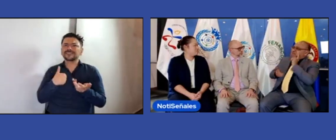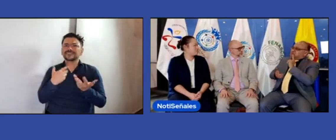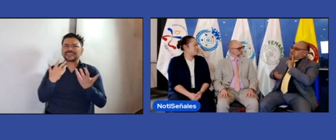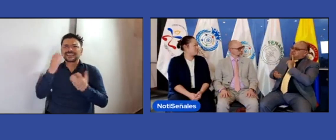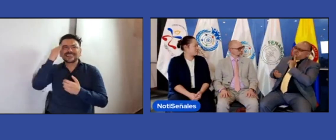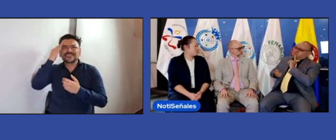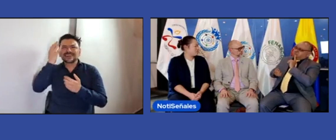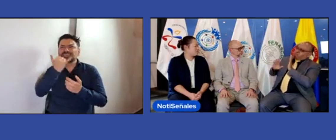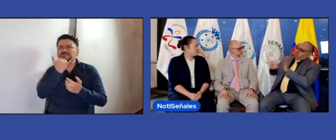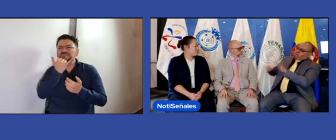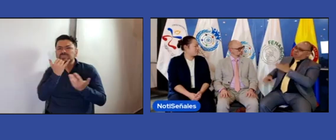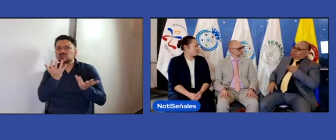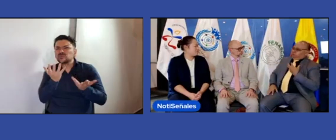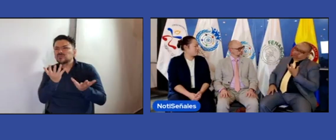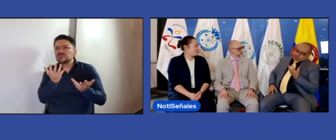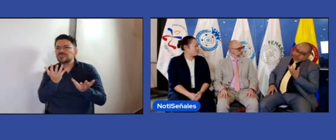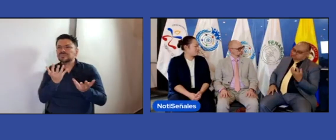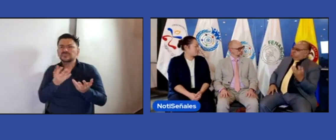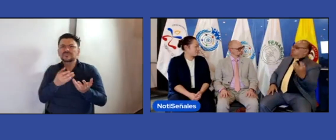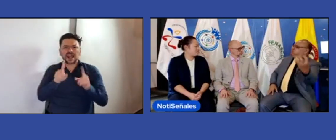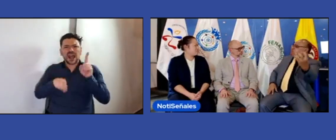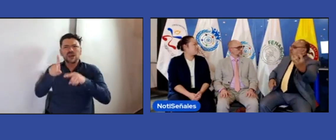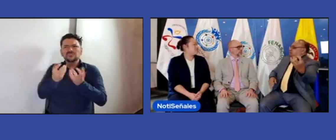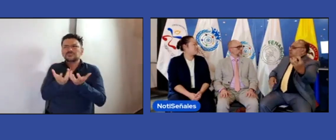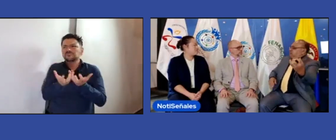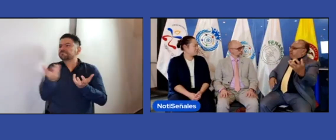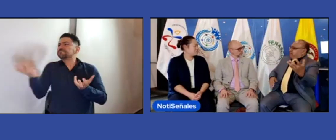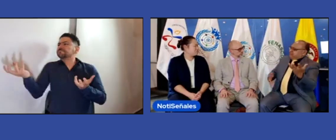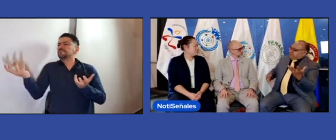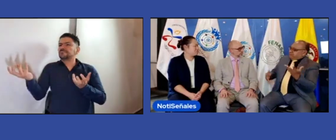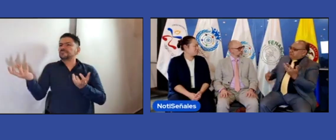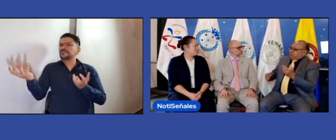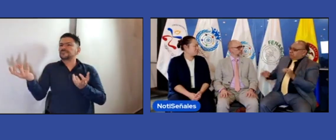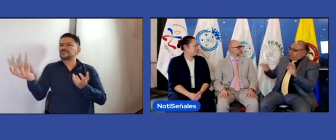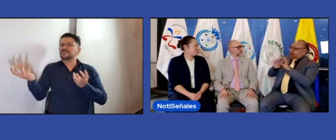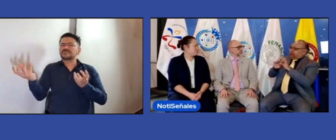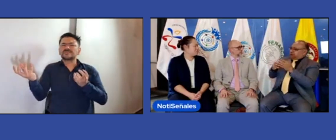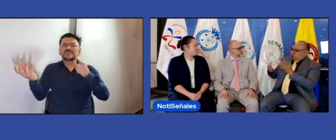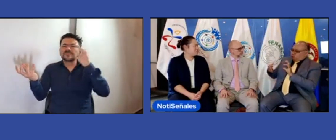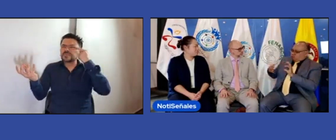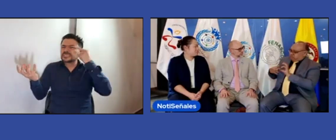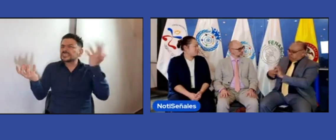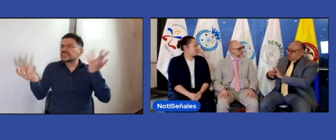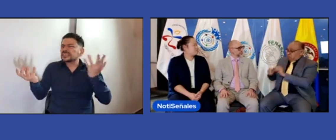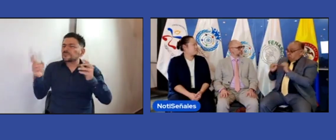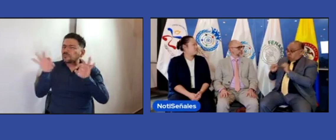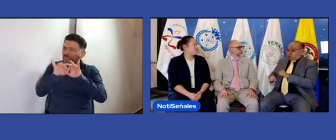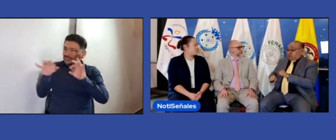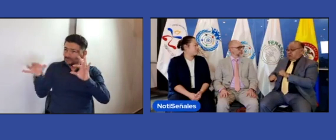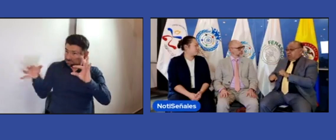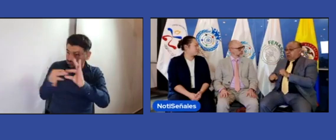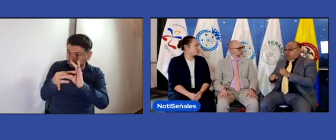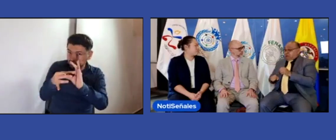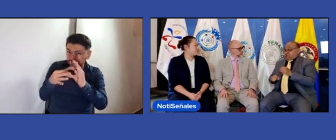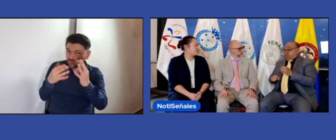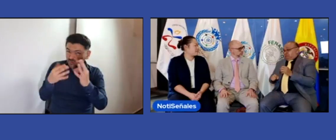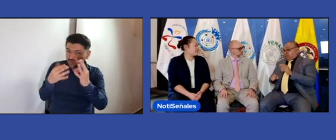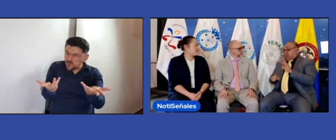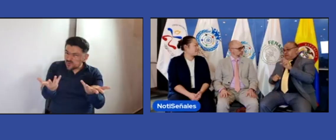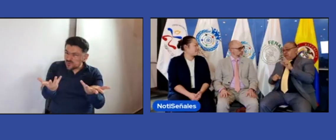que dicen no, es que no hay muchas expectativas en el movimiento asociativo, sino